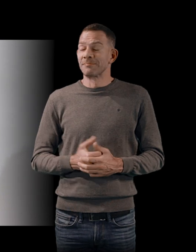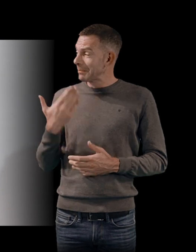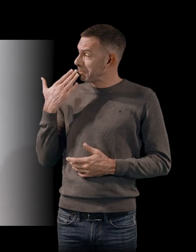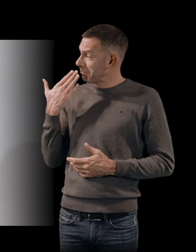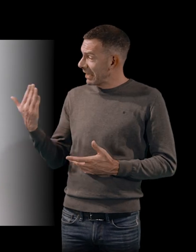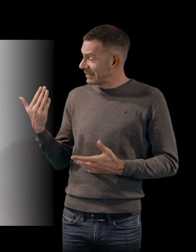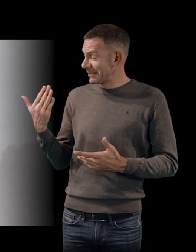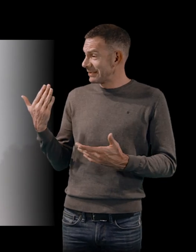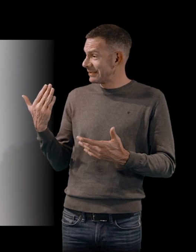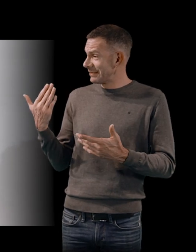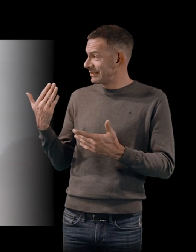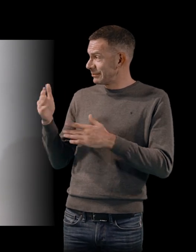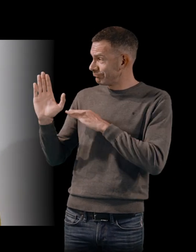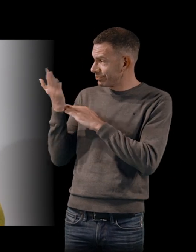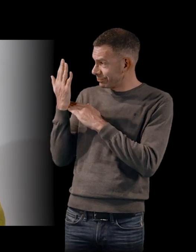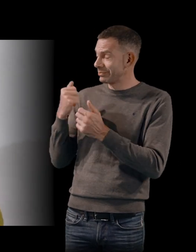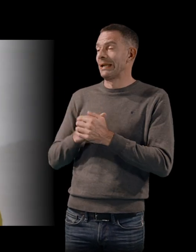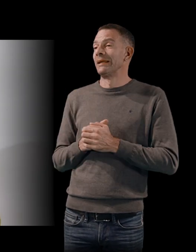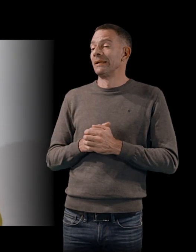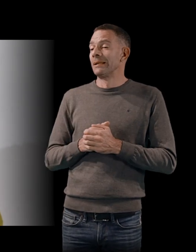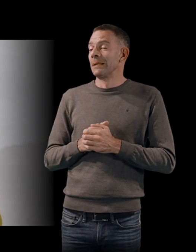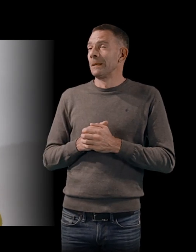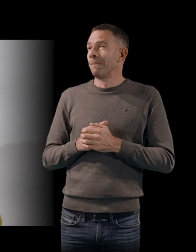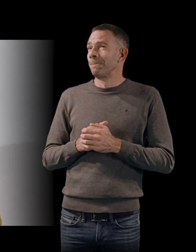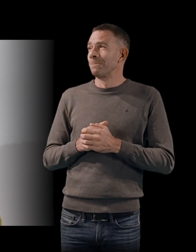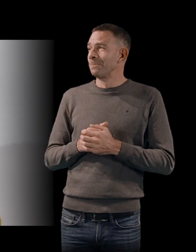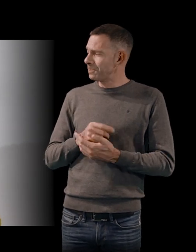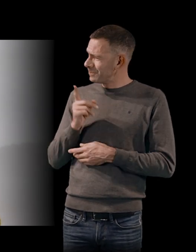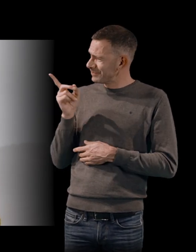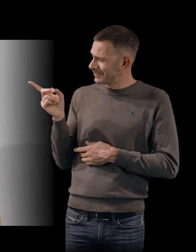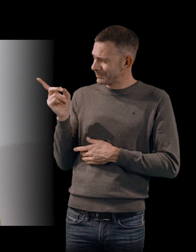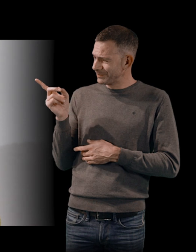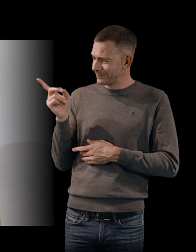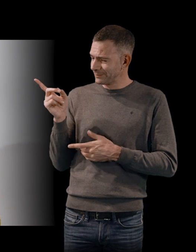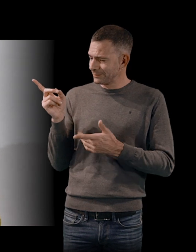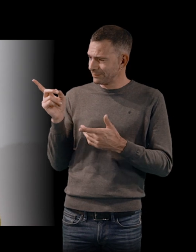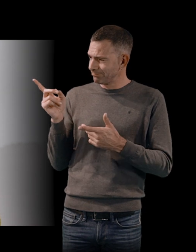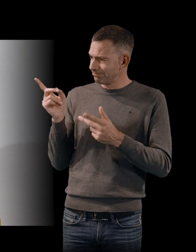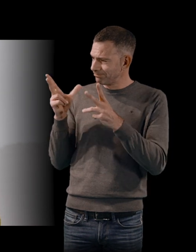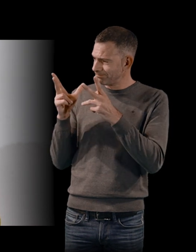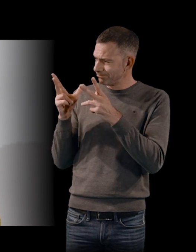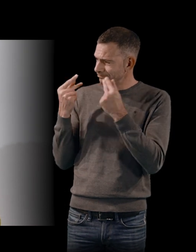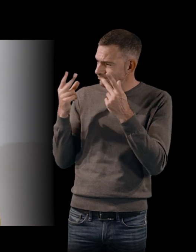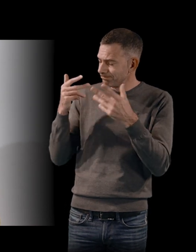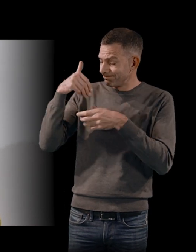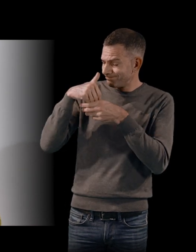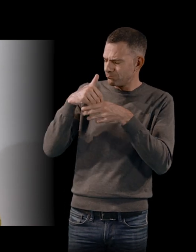pour vos mots. Vous avez beaucoup parlé des éléments musicaux qui ont